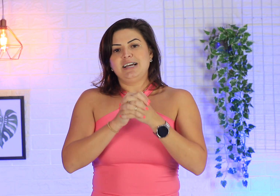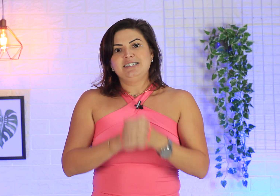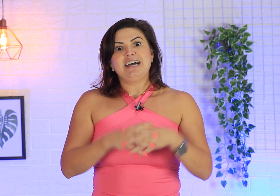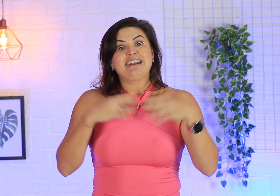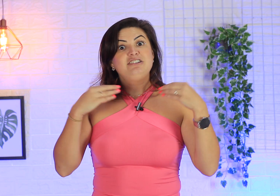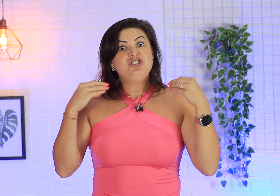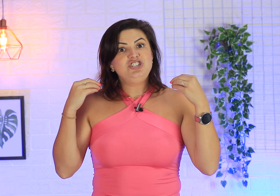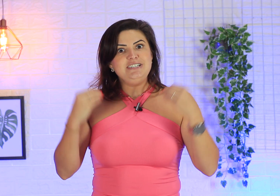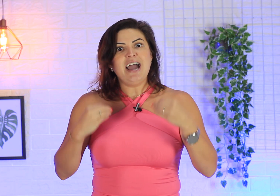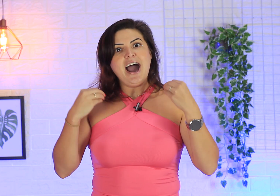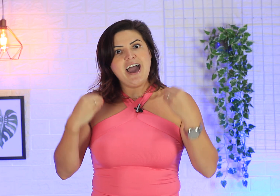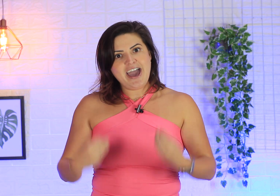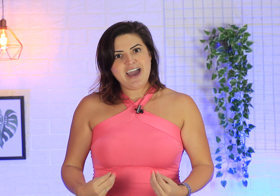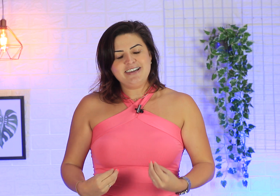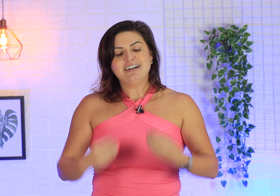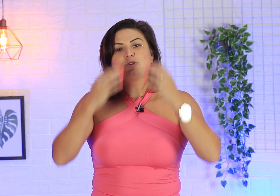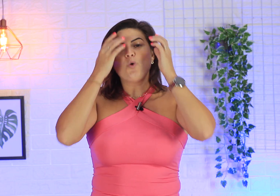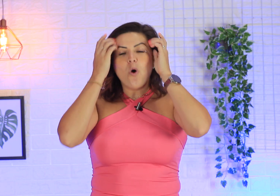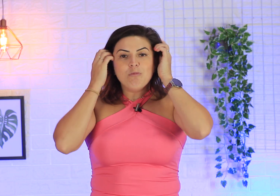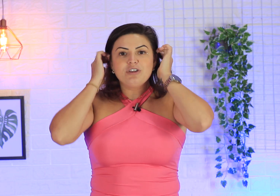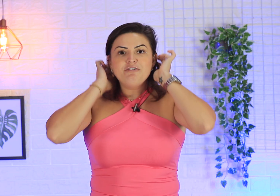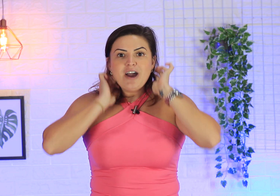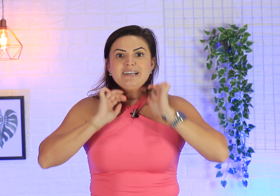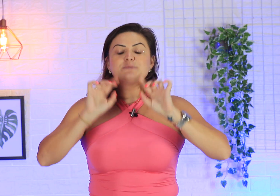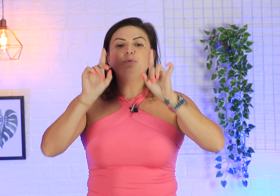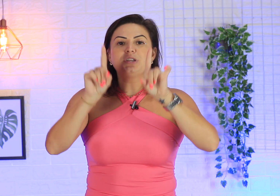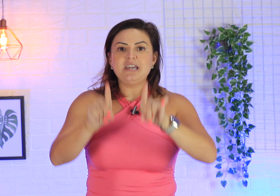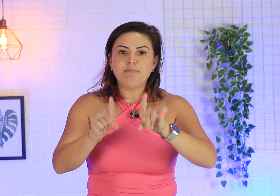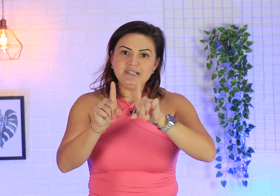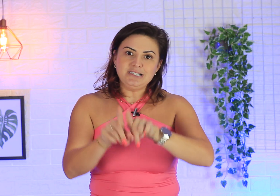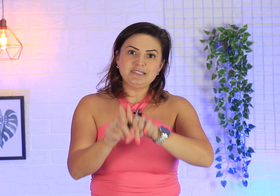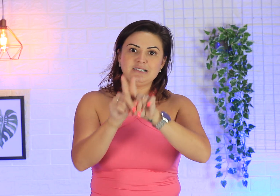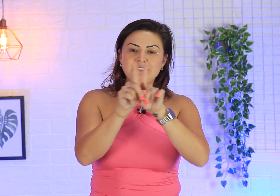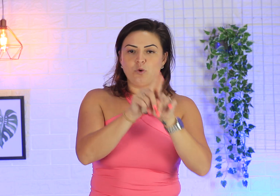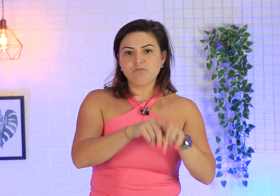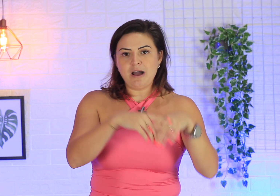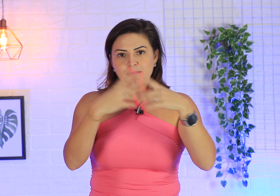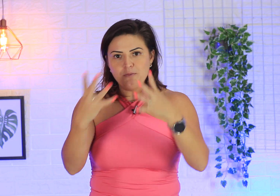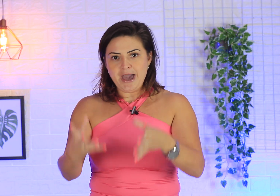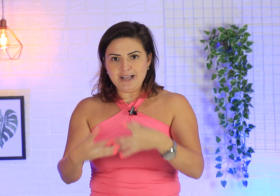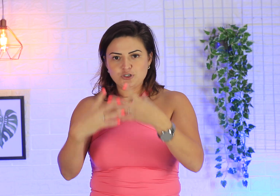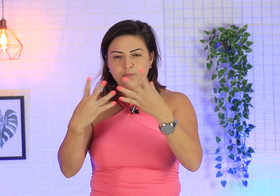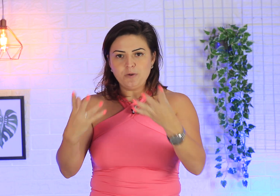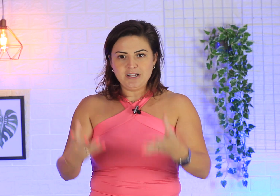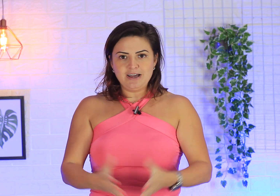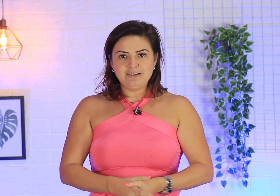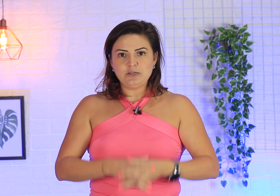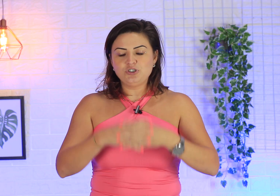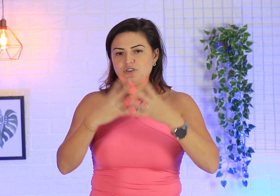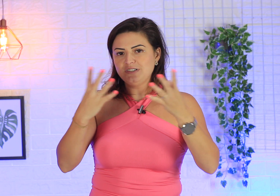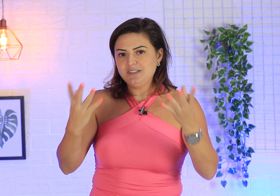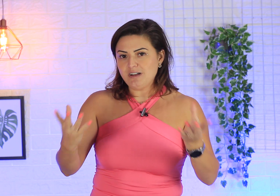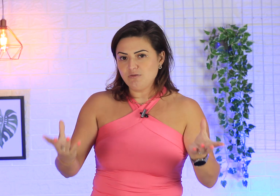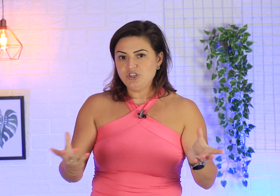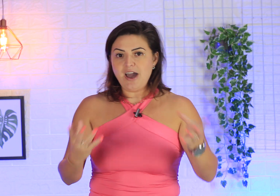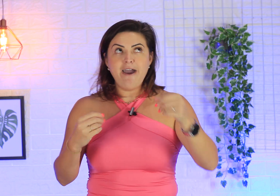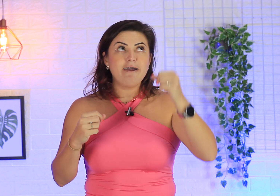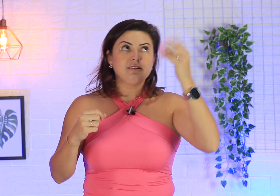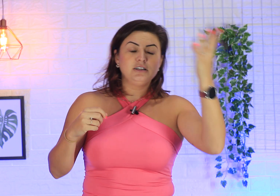sinalizar diarreia, como que faz? Por quê? Precisa, às vezes, contar pro médico, pra alguém da área de saúde, que você está com diarreia há